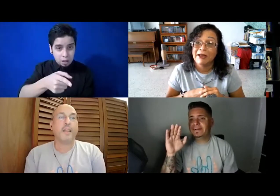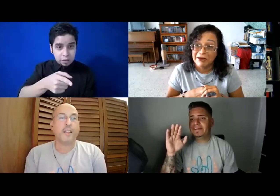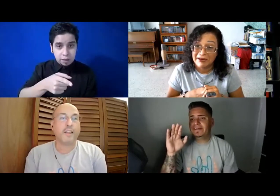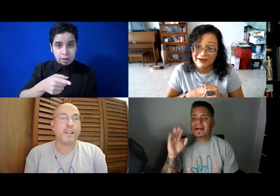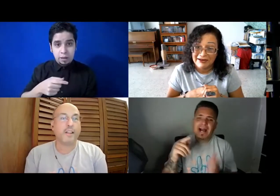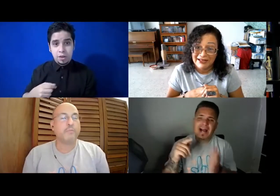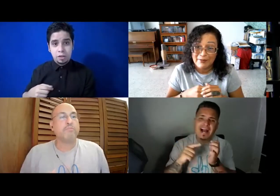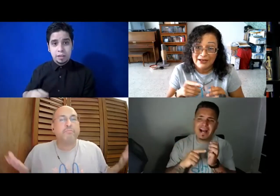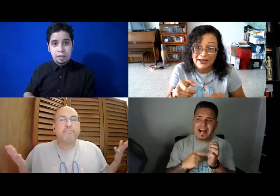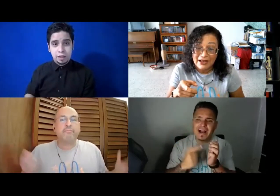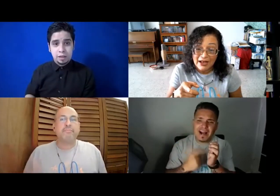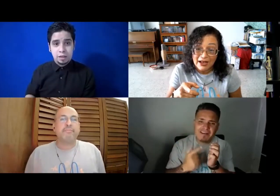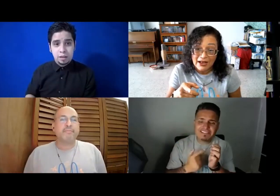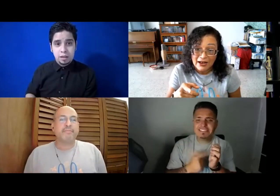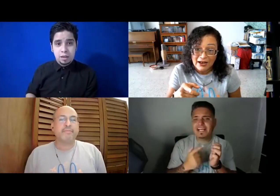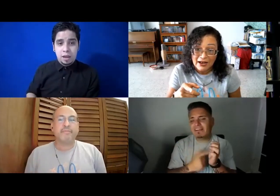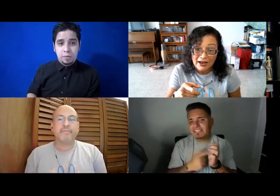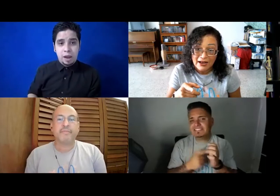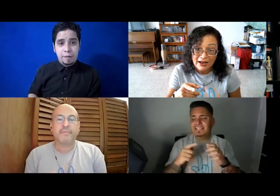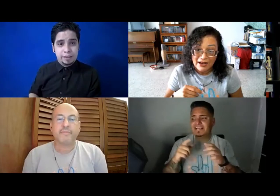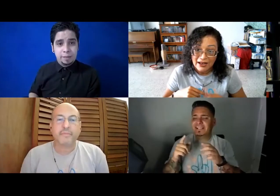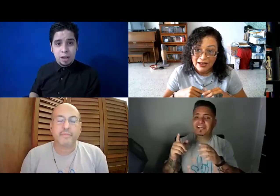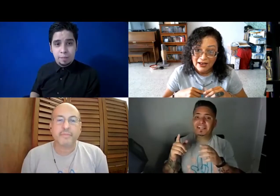Sí. El niño dice, pues a veces, por ejemplo,